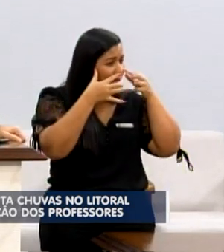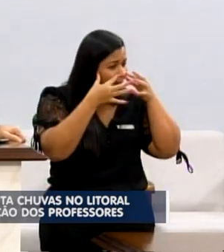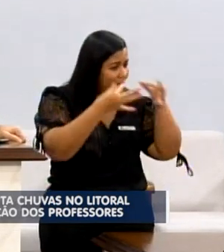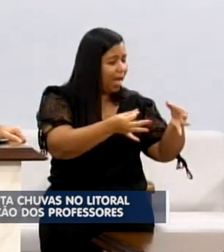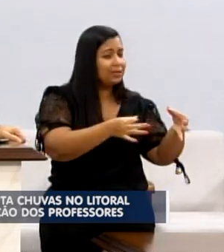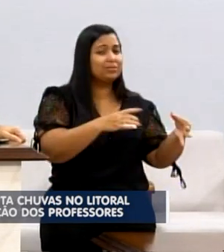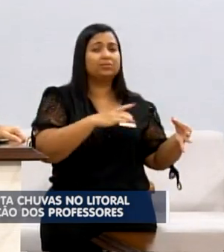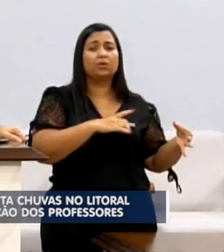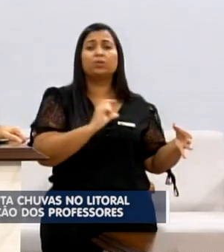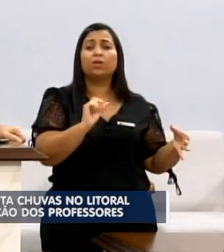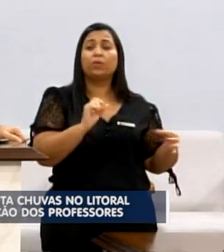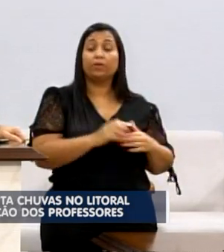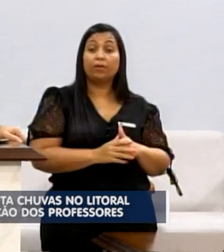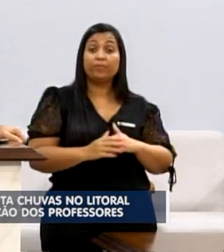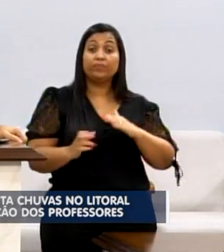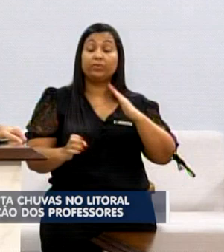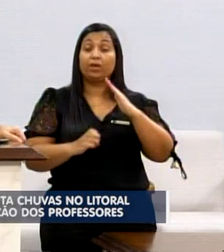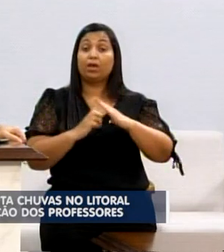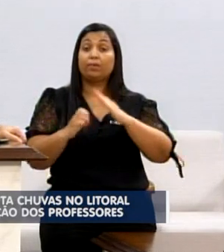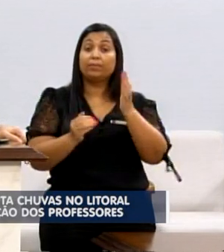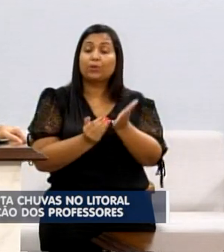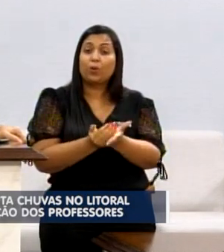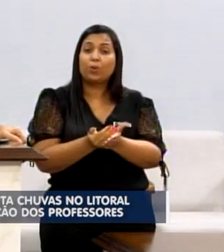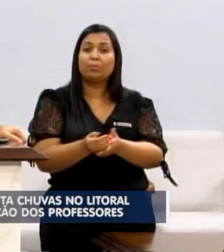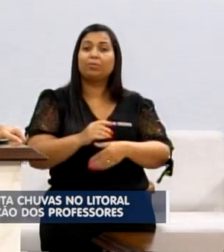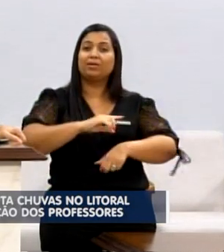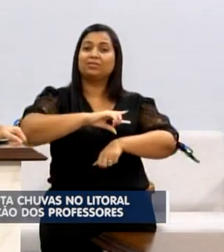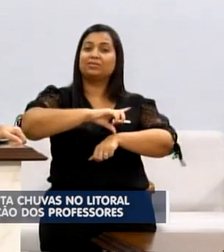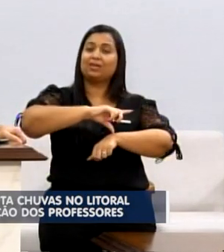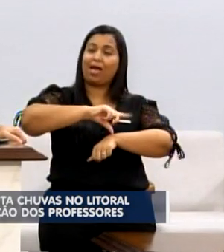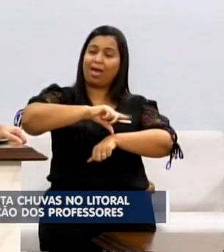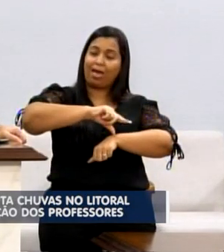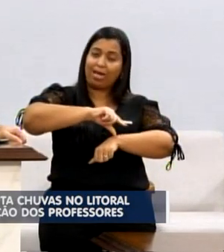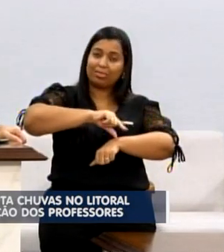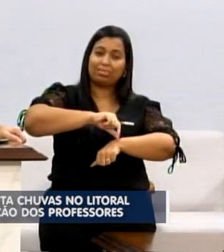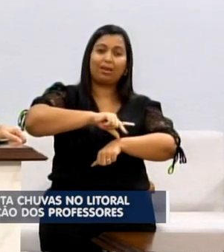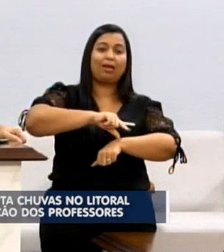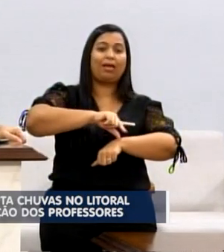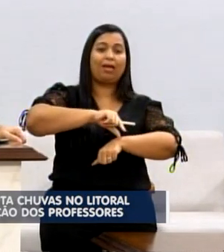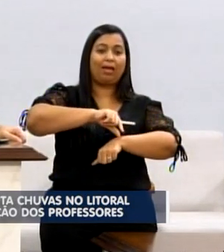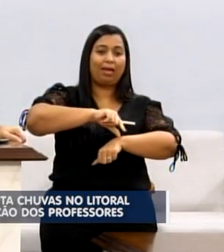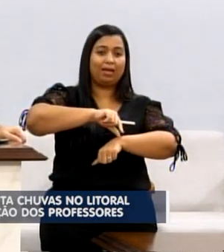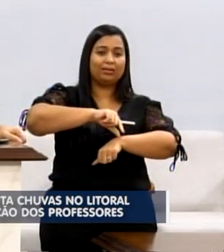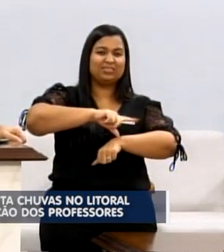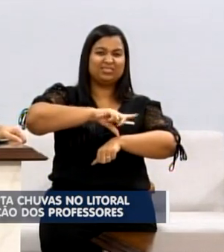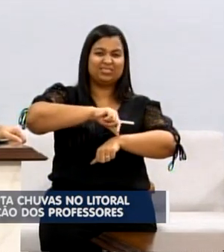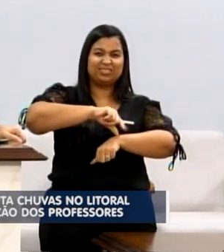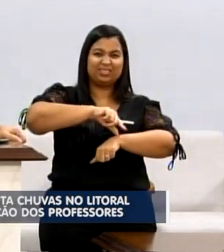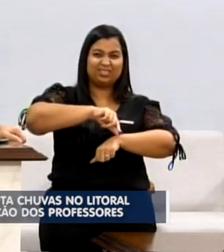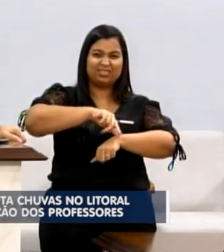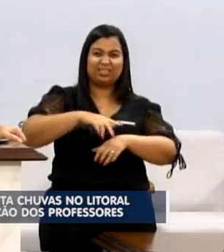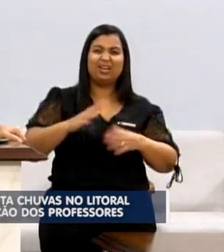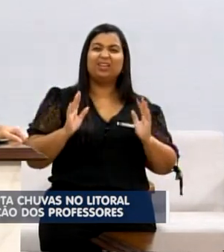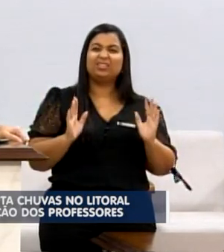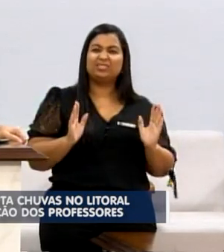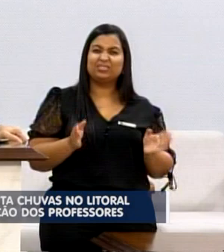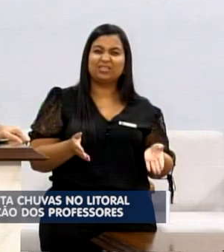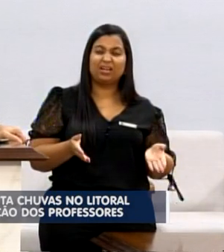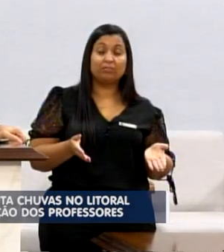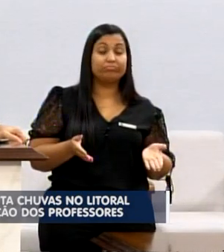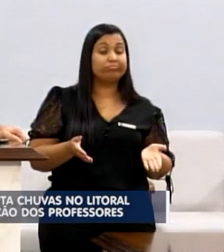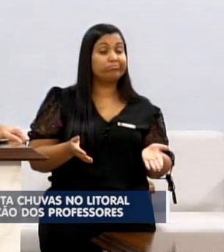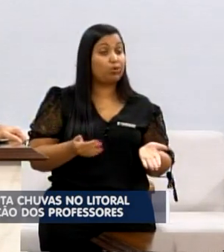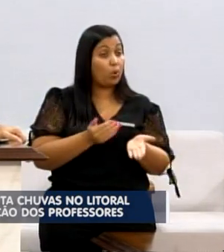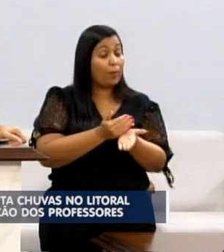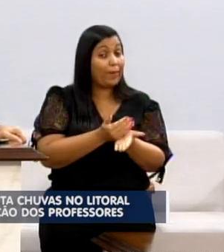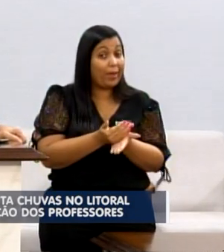vereadores, é que quando a empresa começa a atrasar, como já atrasou a WWS, não é o primeiro atraso, quando